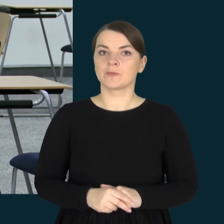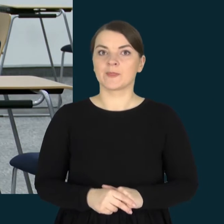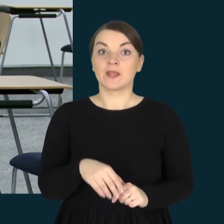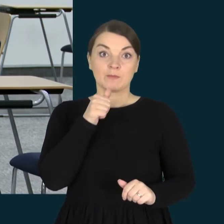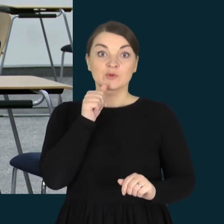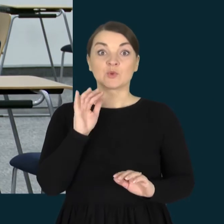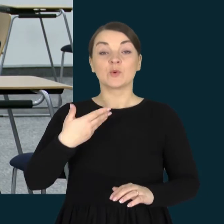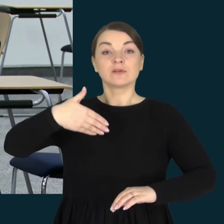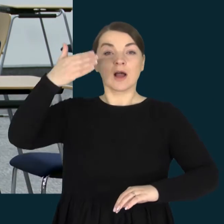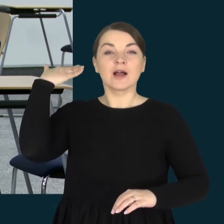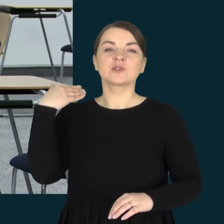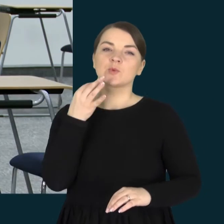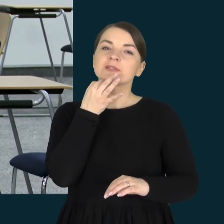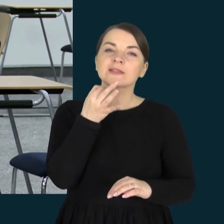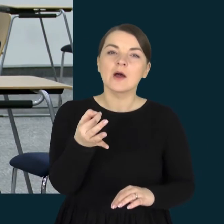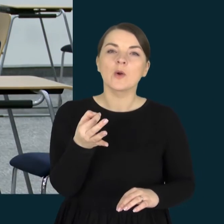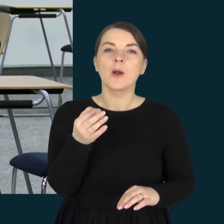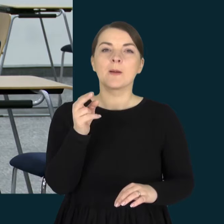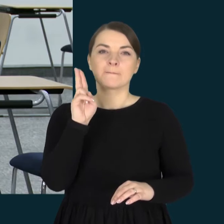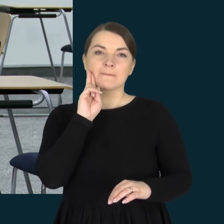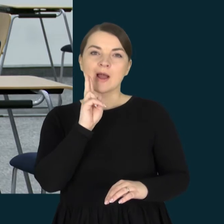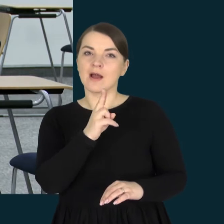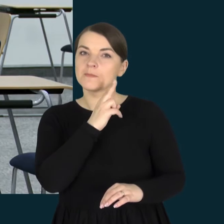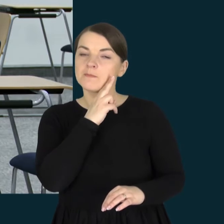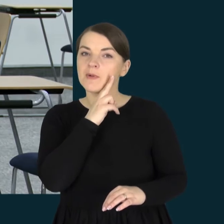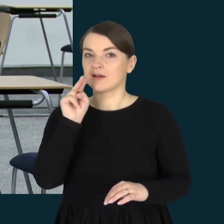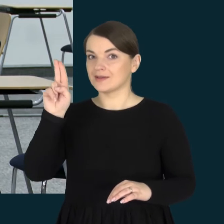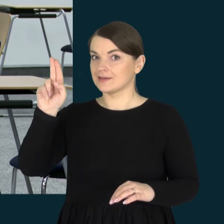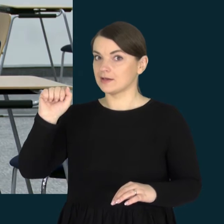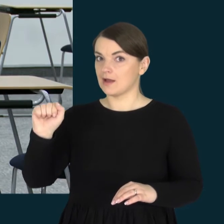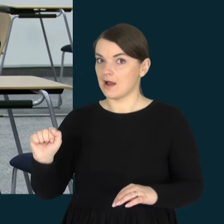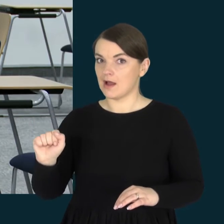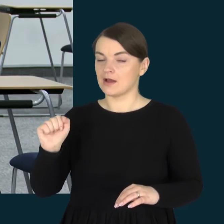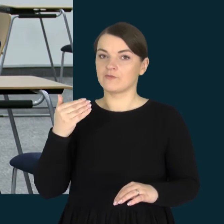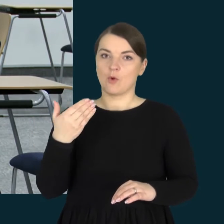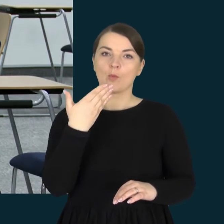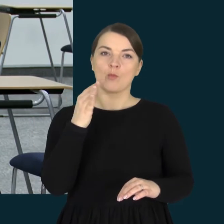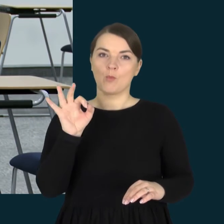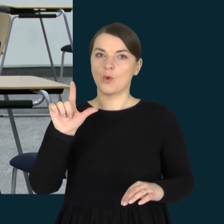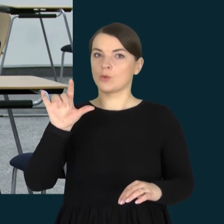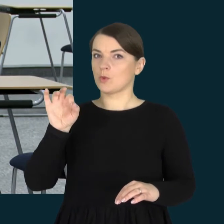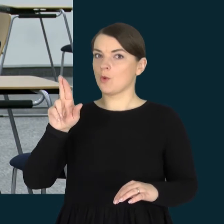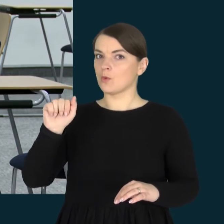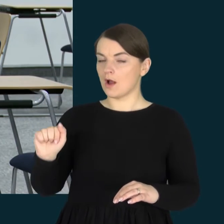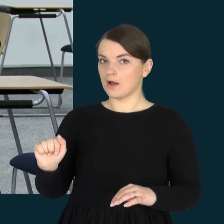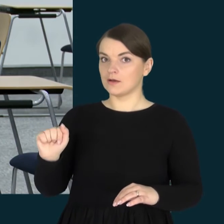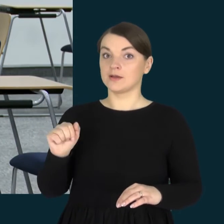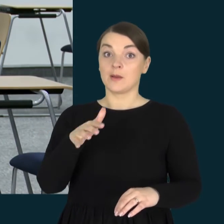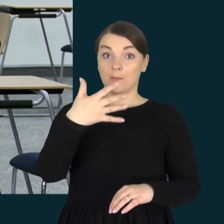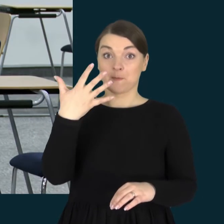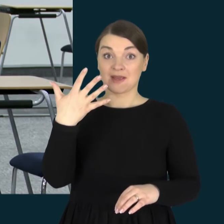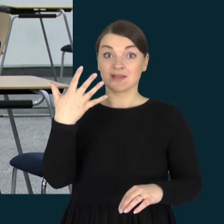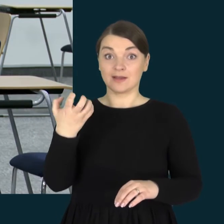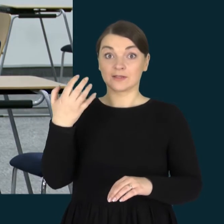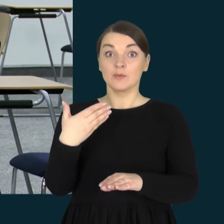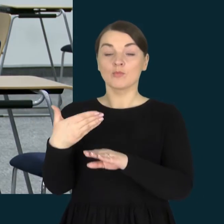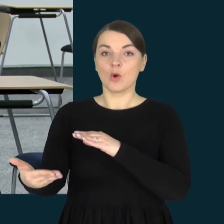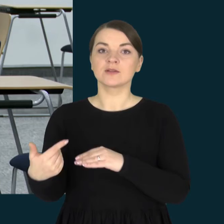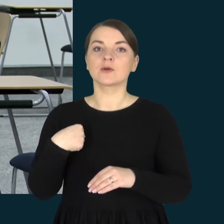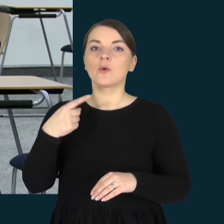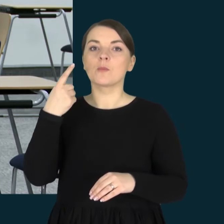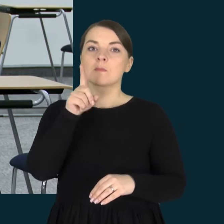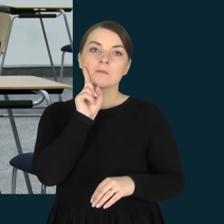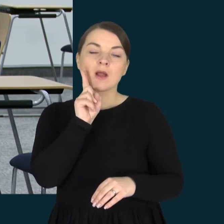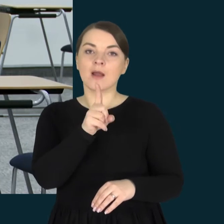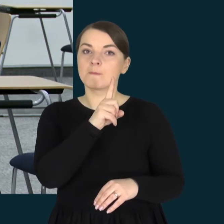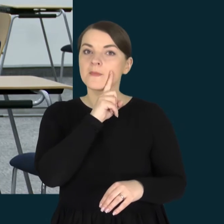anksčiau prašydavo pieno, kaip sakydavo mama ką, mama malą ką, po penkių pamokų jis pasakė mama kačių mą ką.